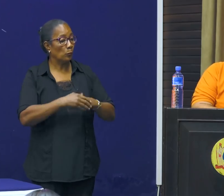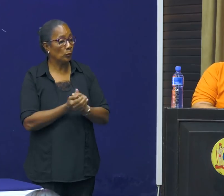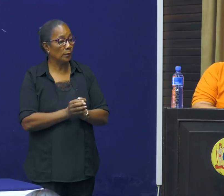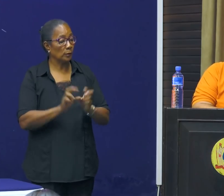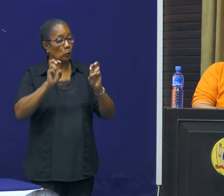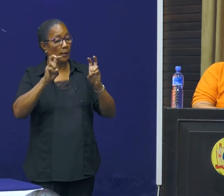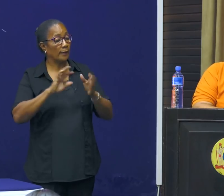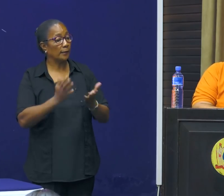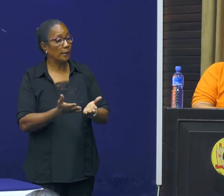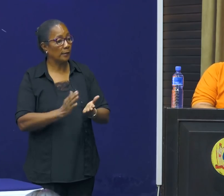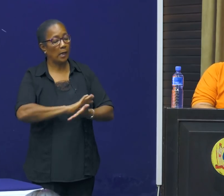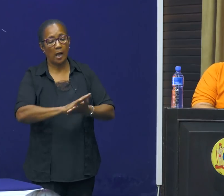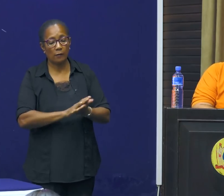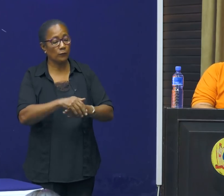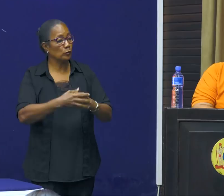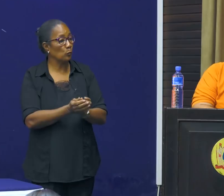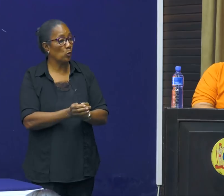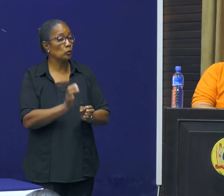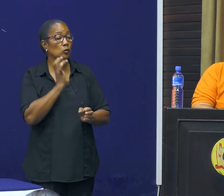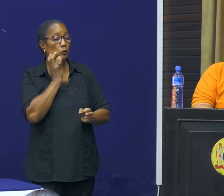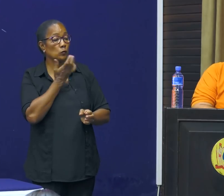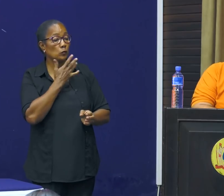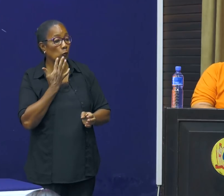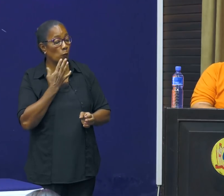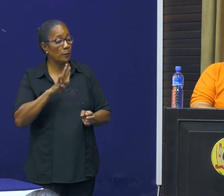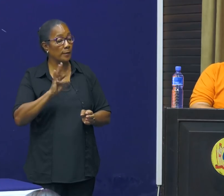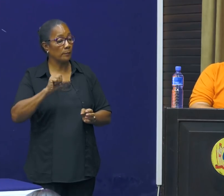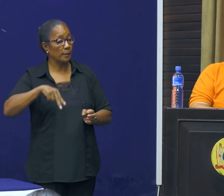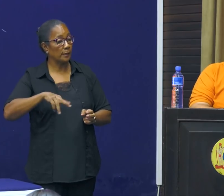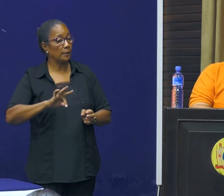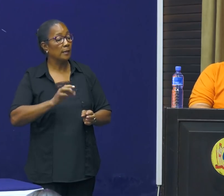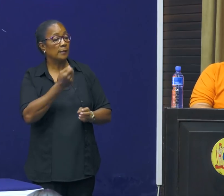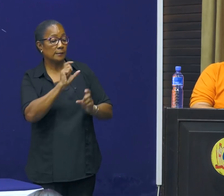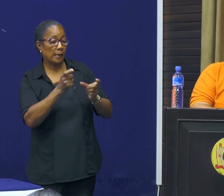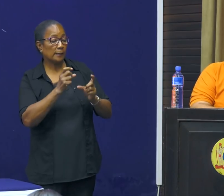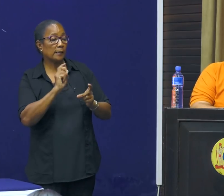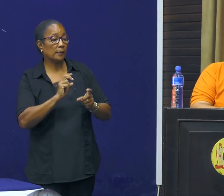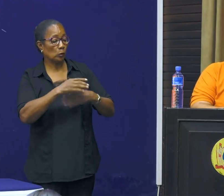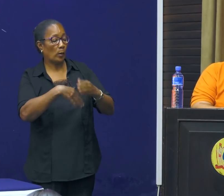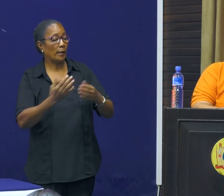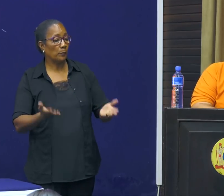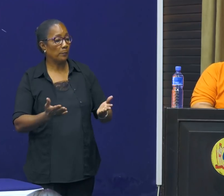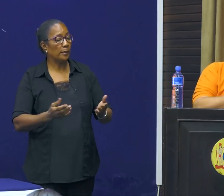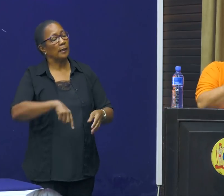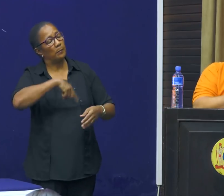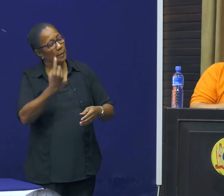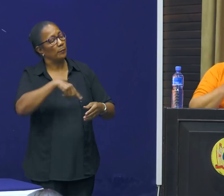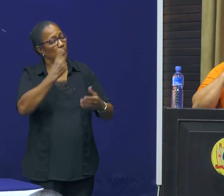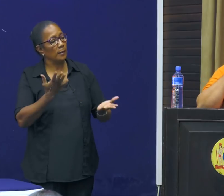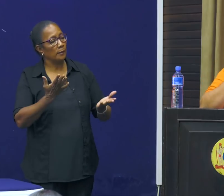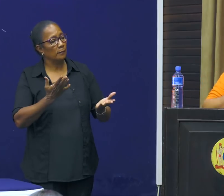toiletreiniger, afwasponsjes, stroop, handzeep, bleekmiddel, sardine. Toilet papier en zo zou ik nog